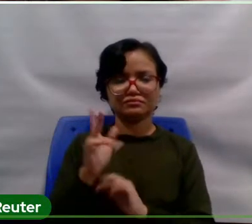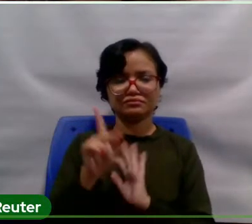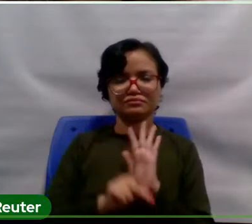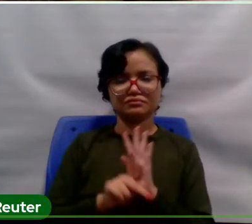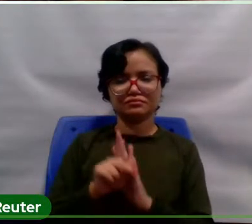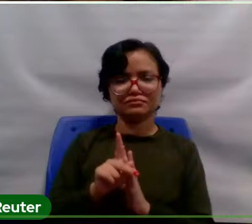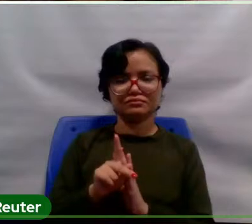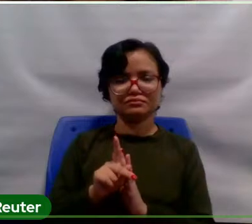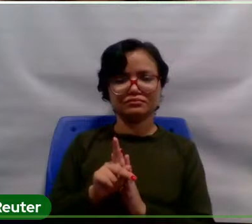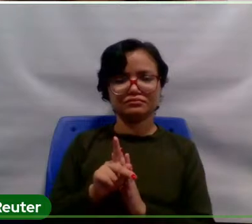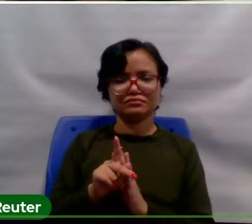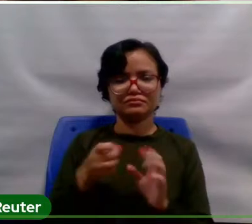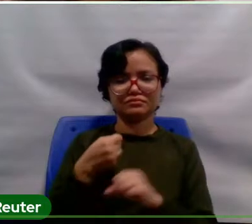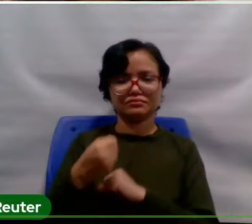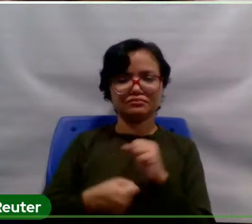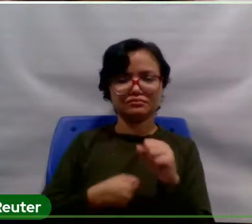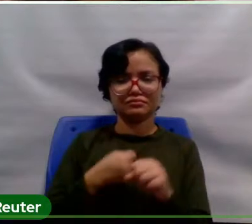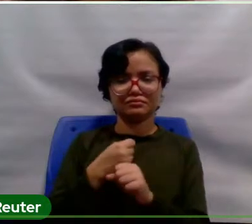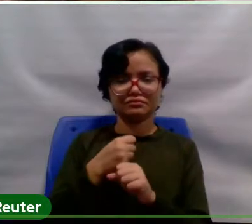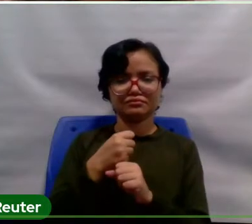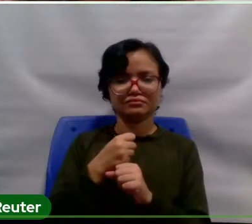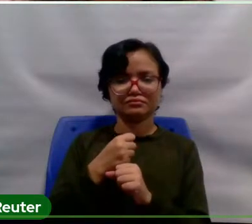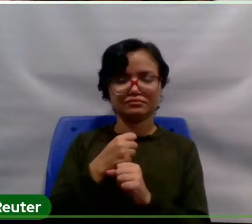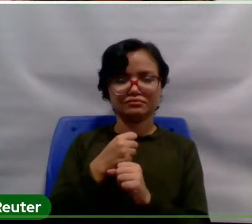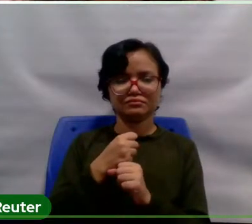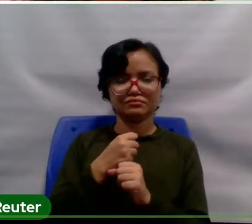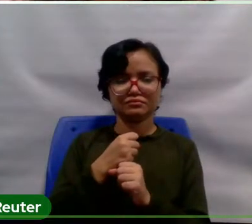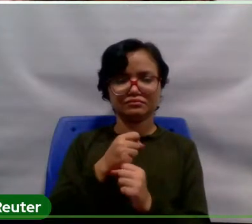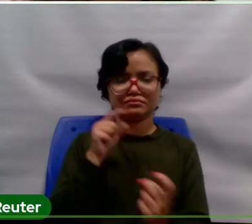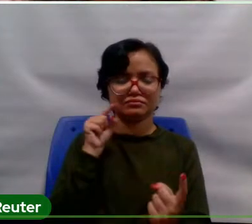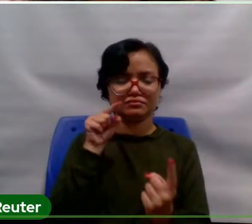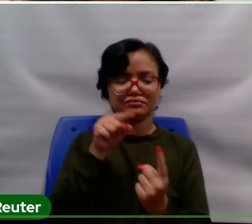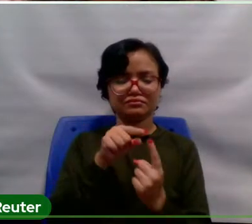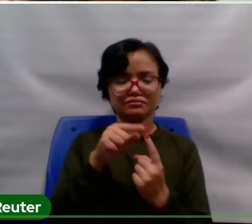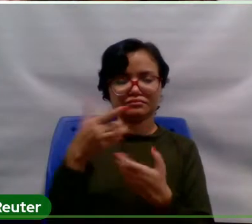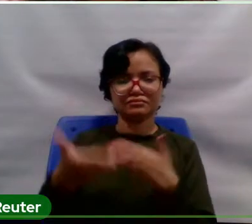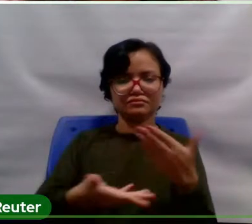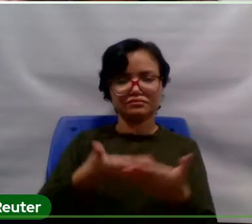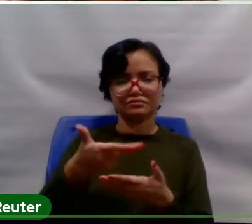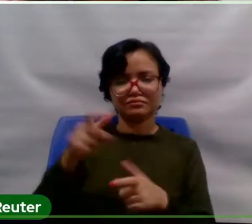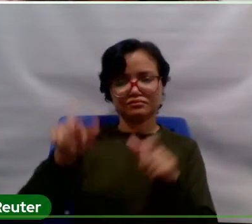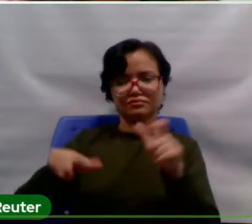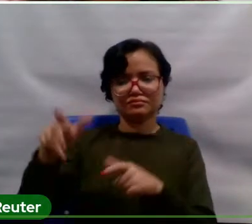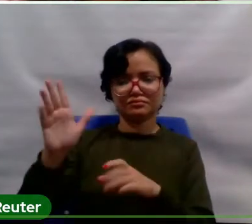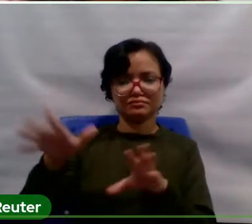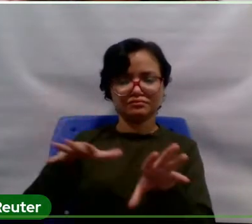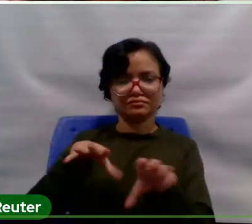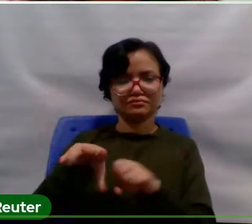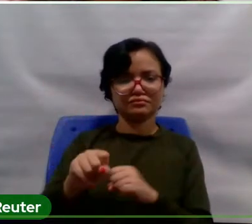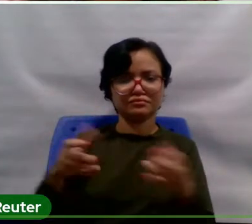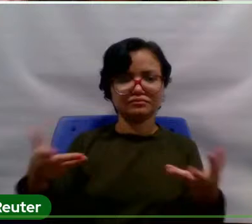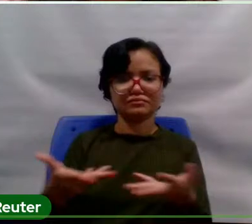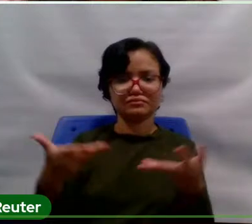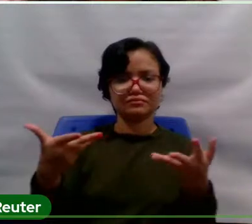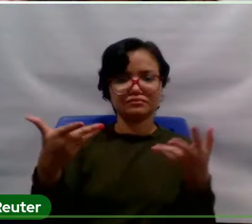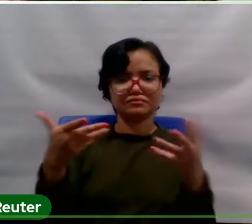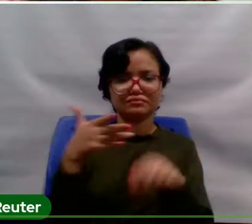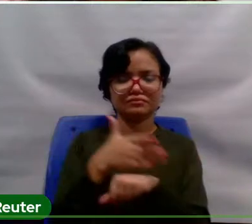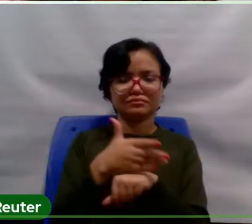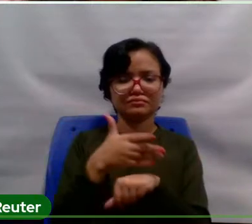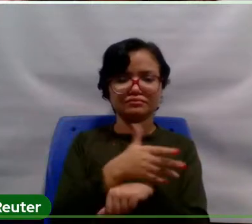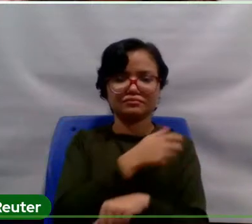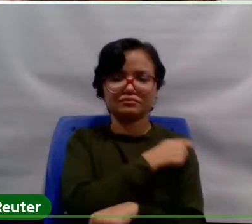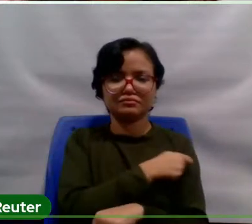visando a integração com os egressos, foi pensado, foi estimulado a participação, tanto dos alunos